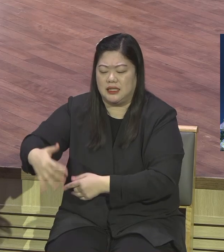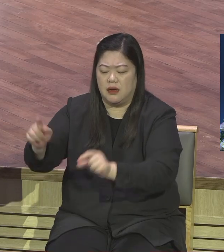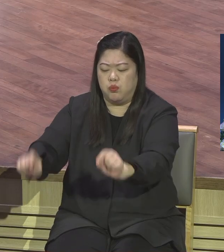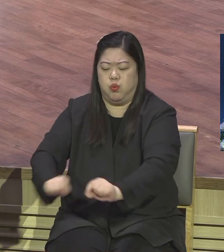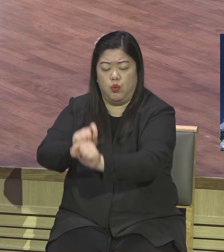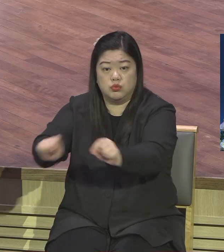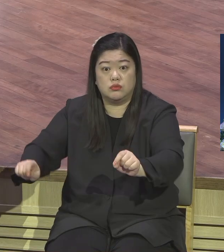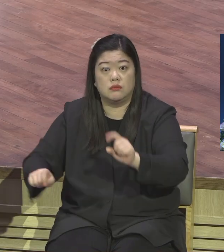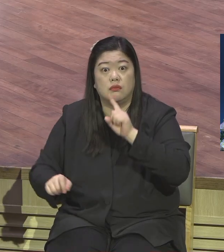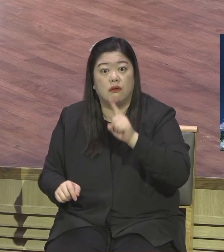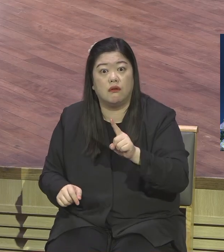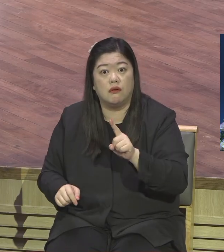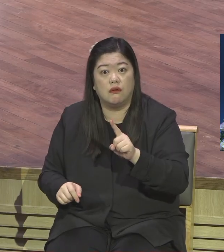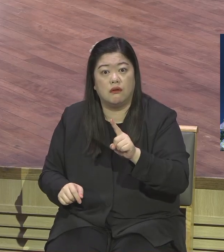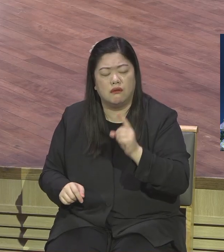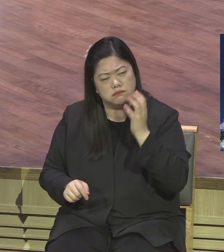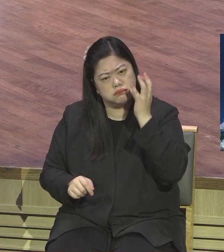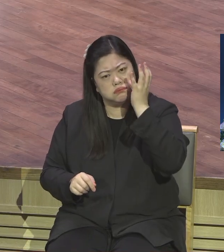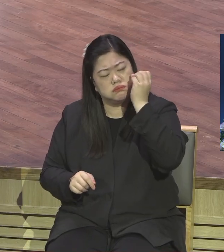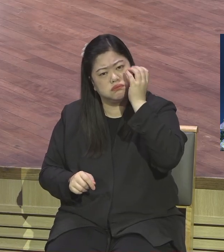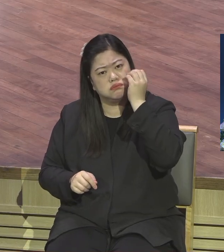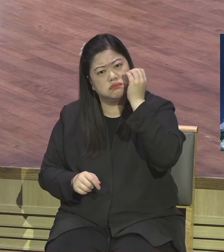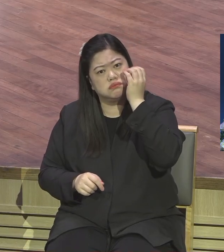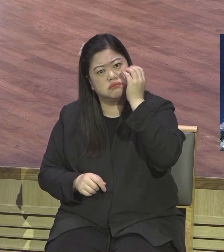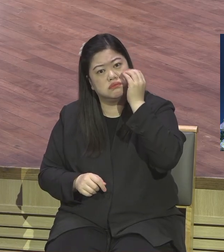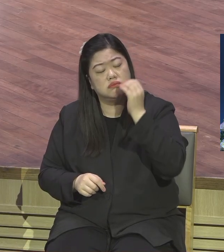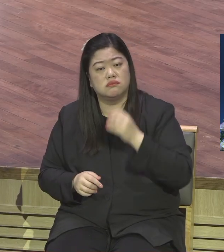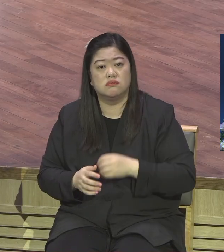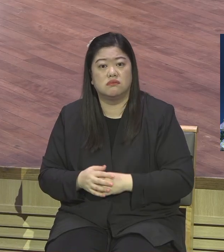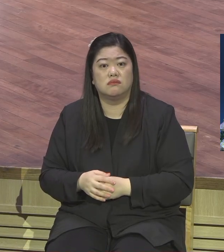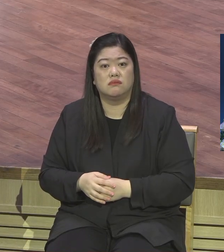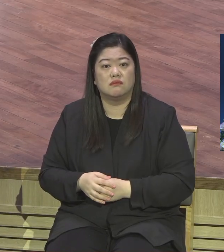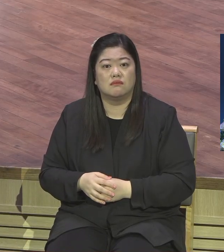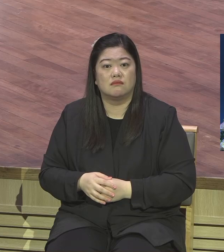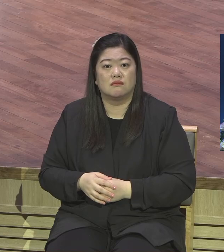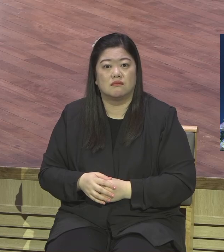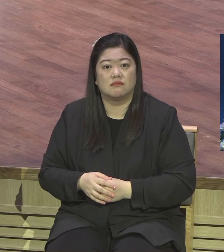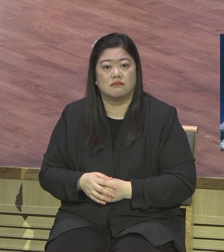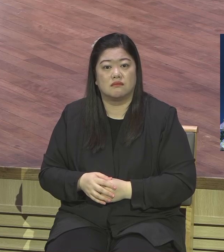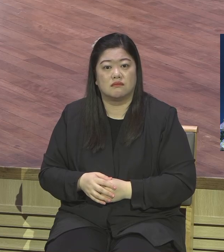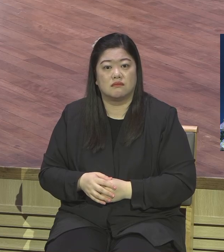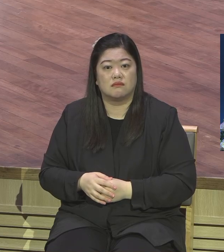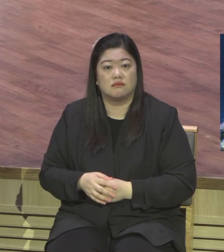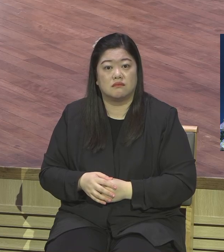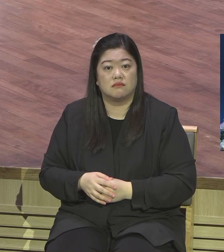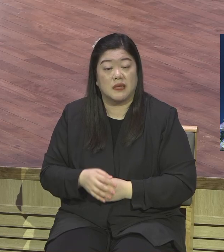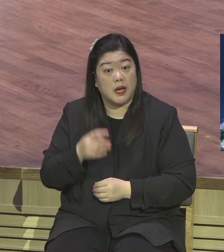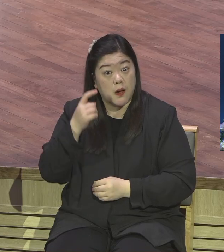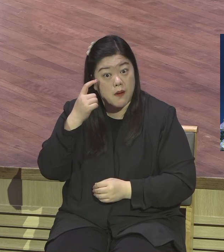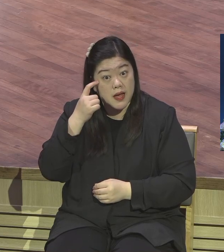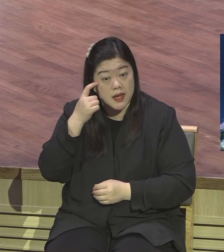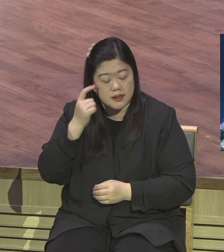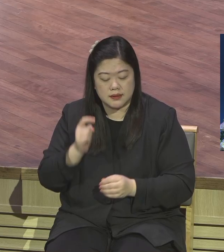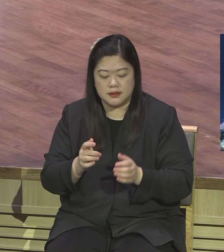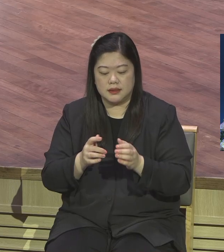예수님 말씀하십니다 이 말씀은요 이 당시의 상황을 알아야 이해가 돼요